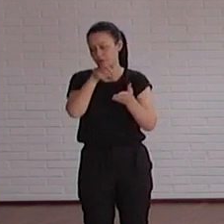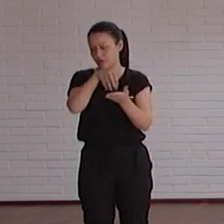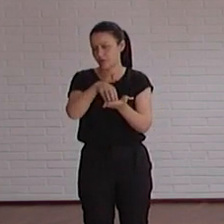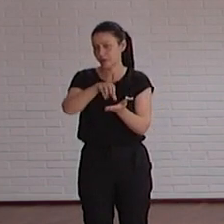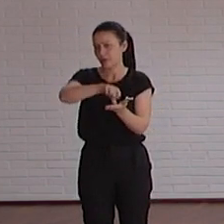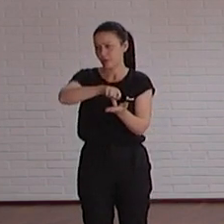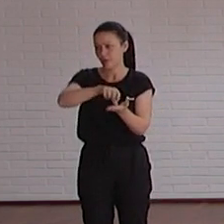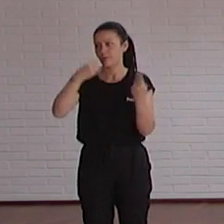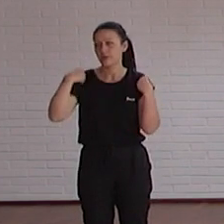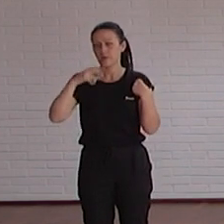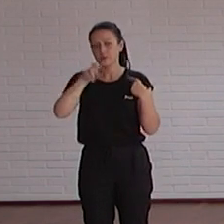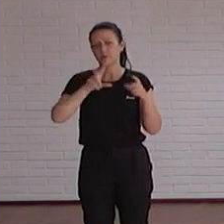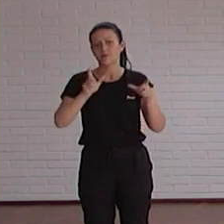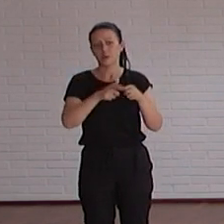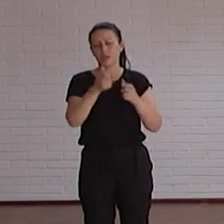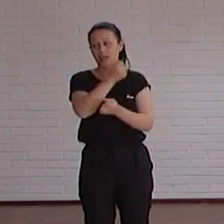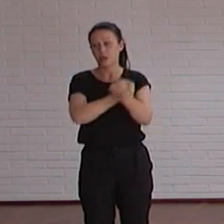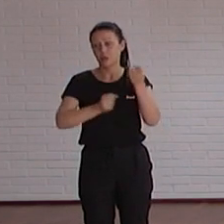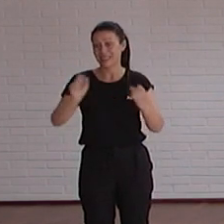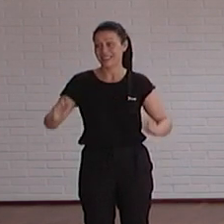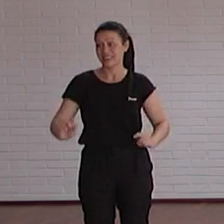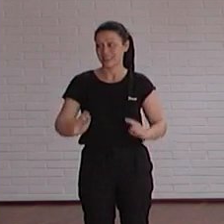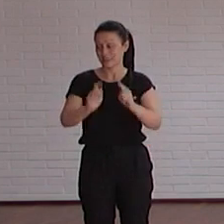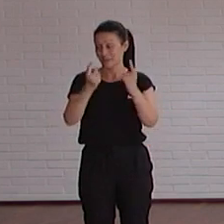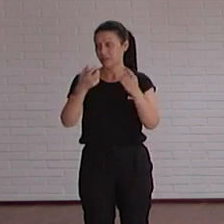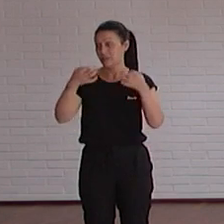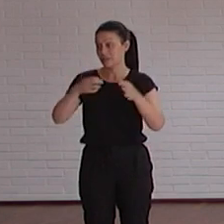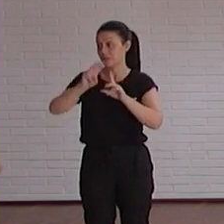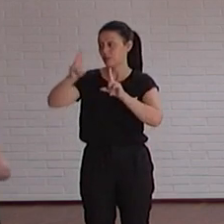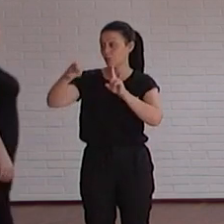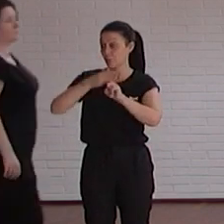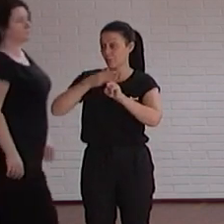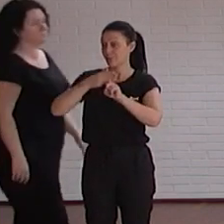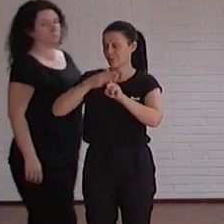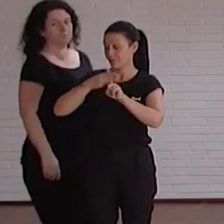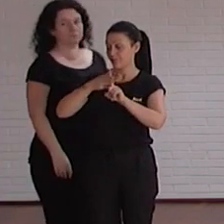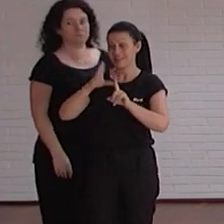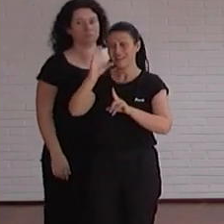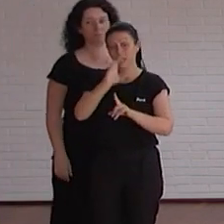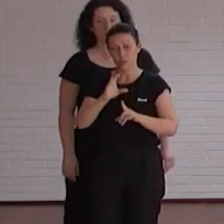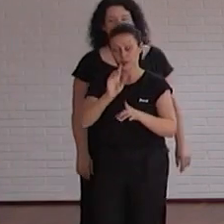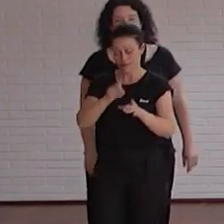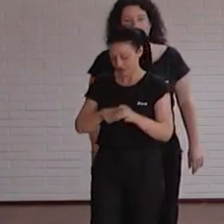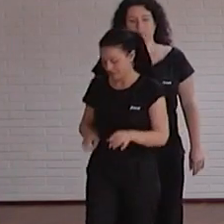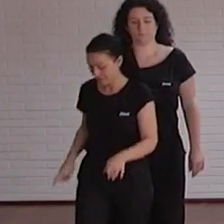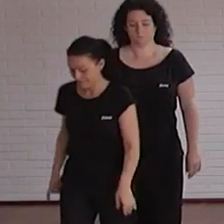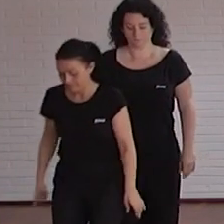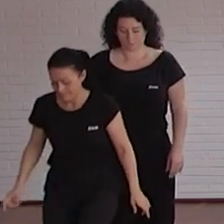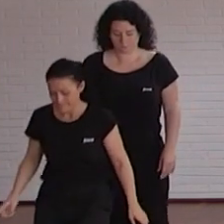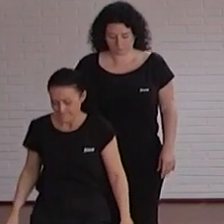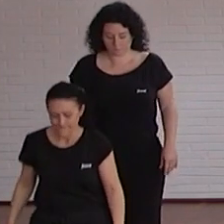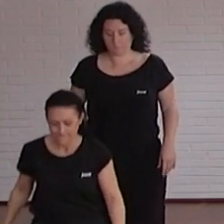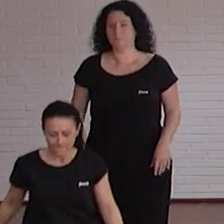pues la facultad de económicas fue de las primeras sitios web que tuvieron cero errores en Cadua porque estaban